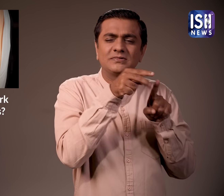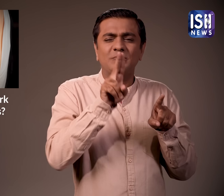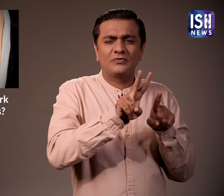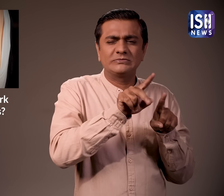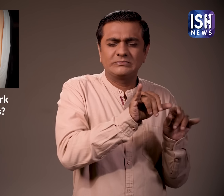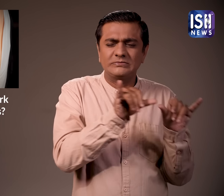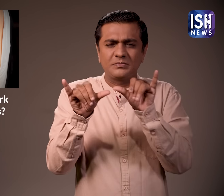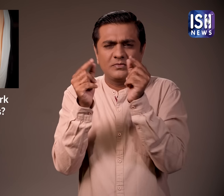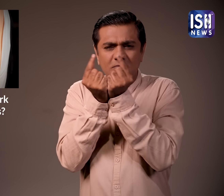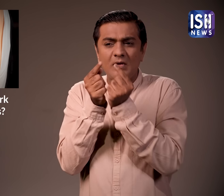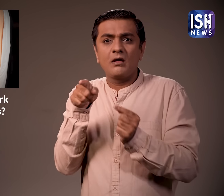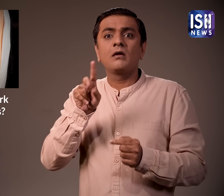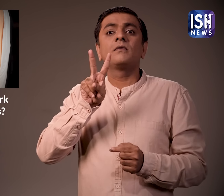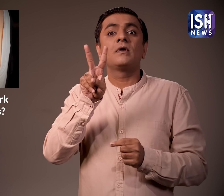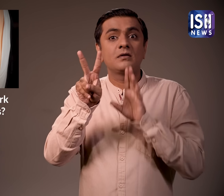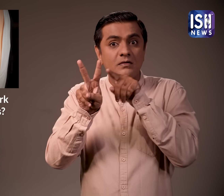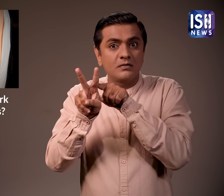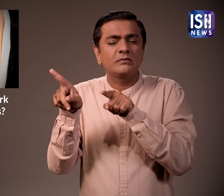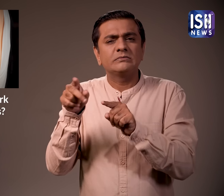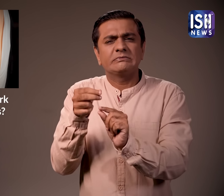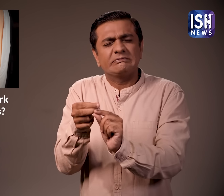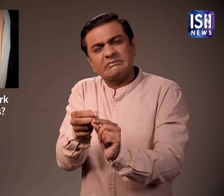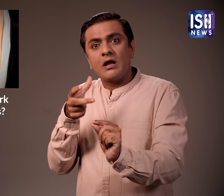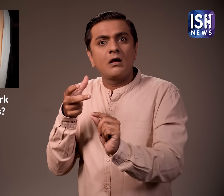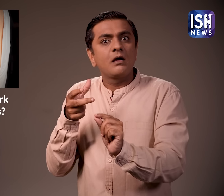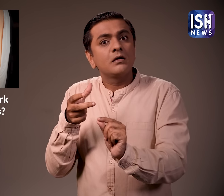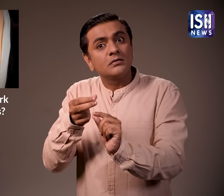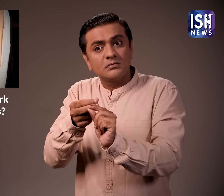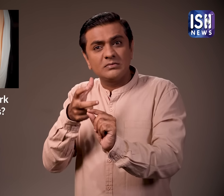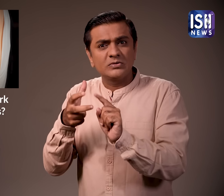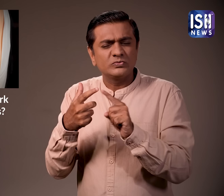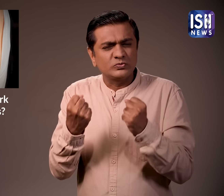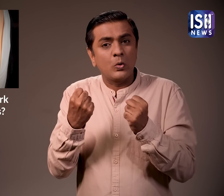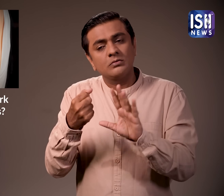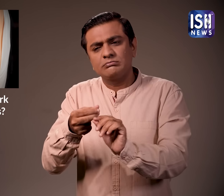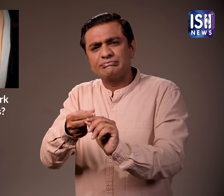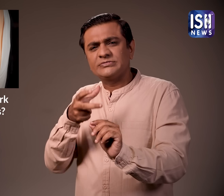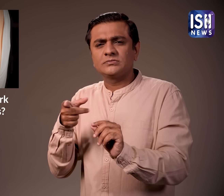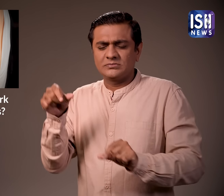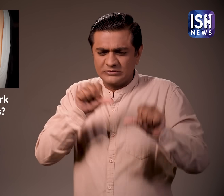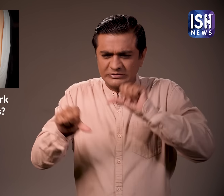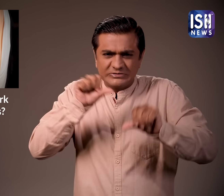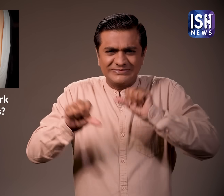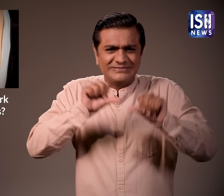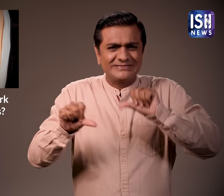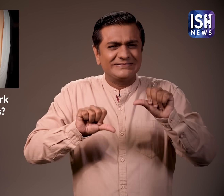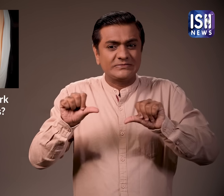नामक वाइरस के कारण होता है वैरियोला वाइरस की जगा वैग्यानिकों ने वैक्सीनिया वाइरस लिया शोद के बाद